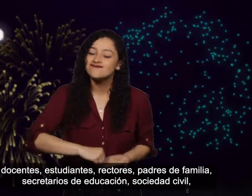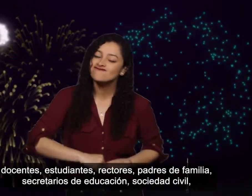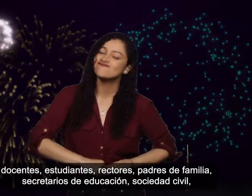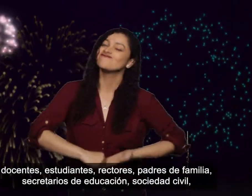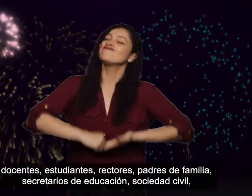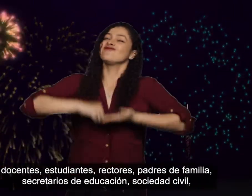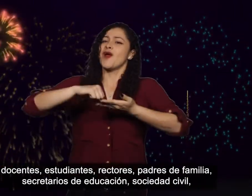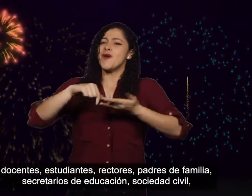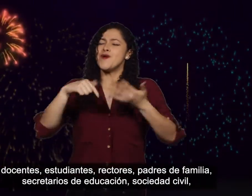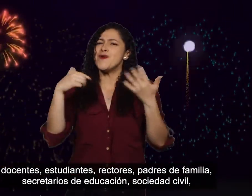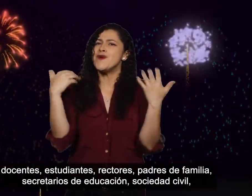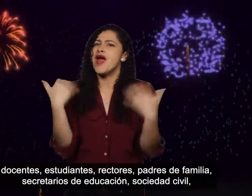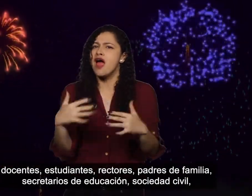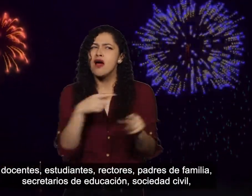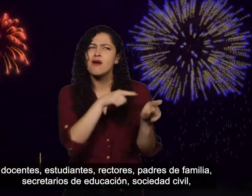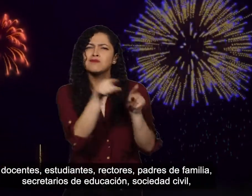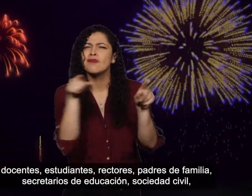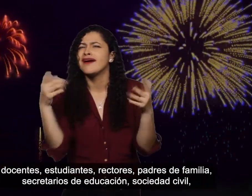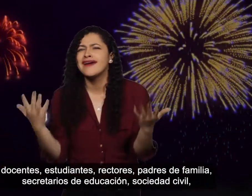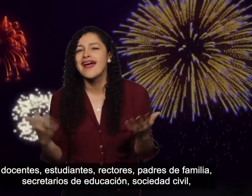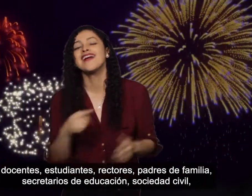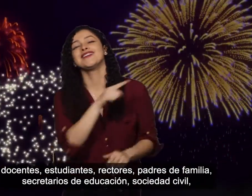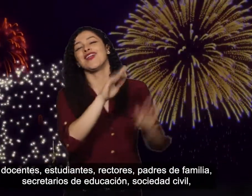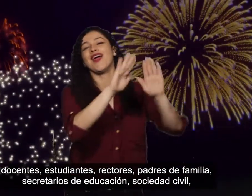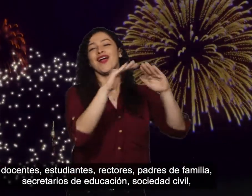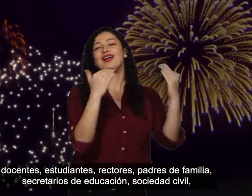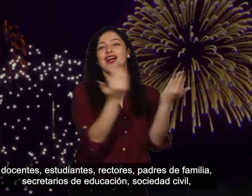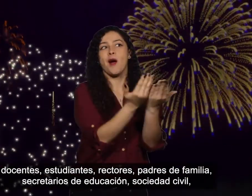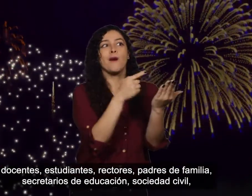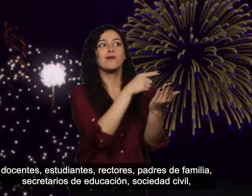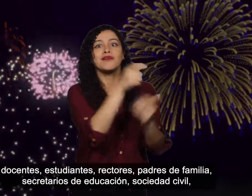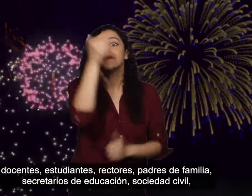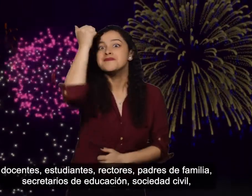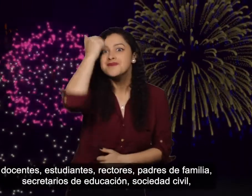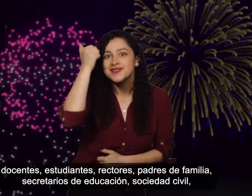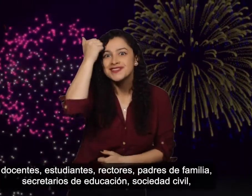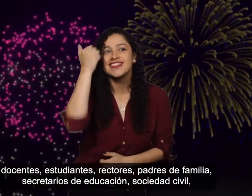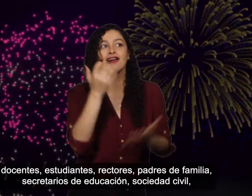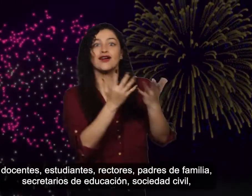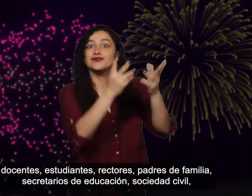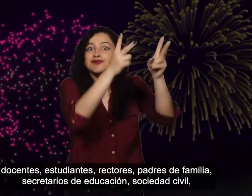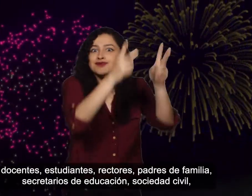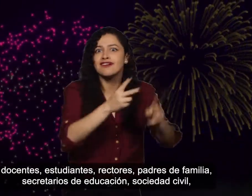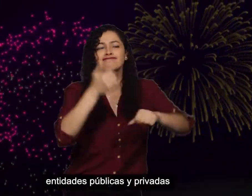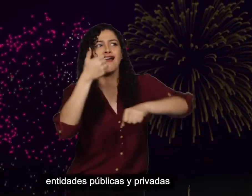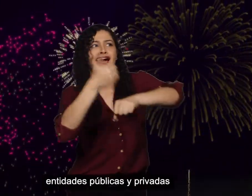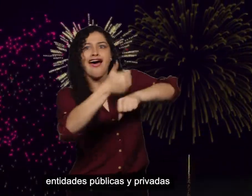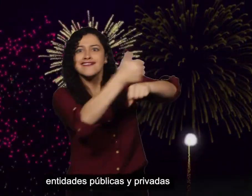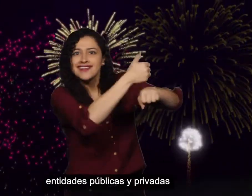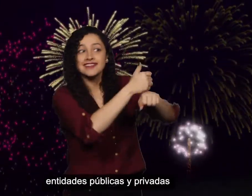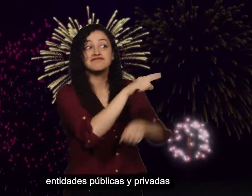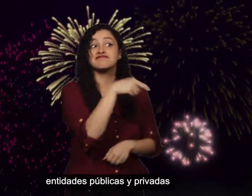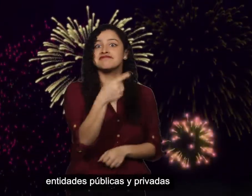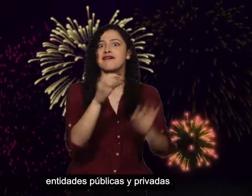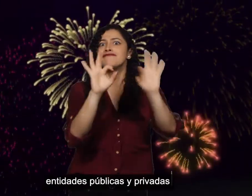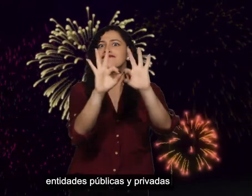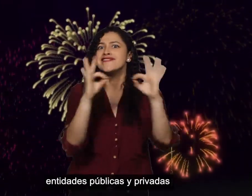Docentes, estudiantes, rectores, padres de familia, secretarios de educación, sociedad civil, entidades públicas y privadas.